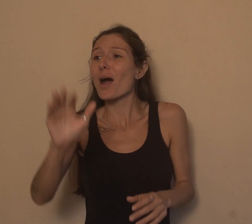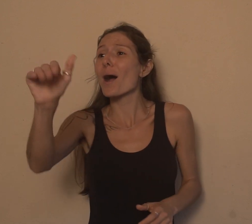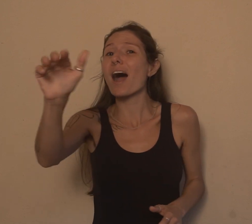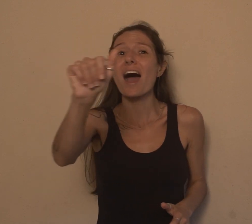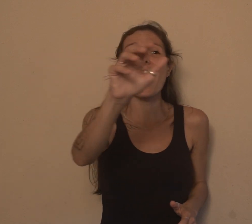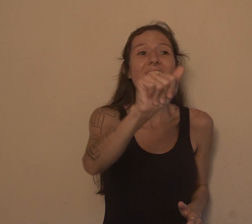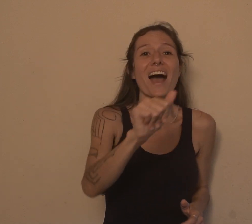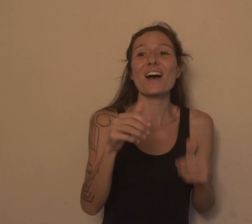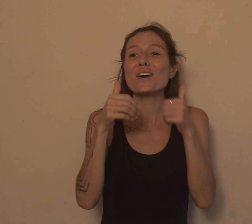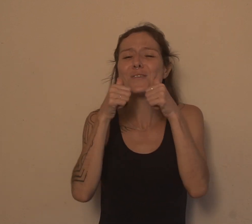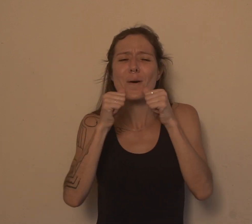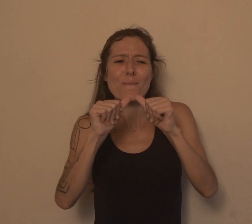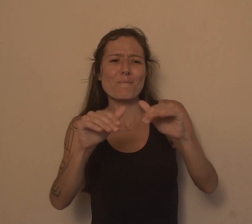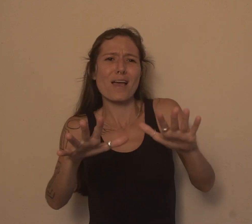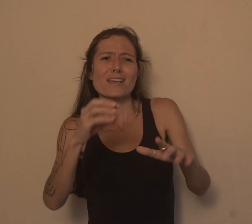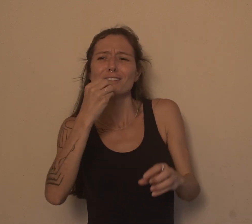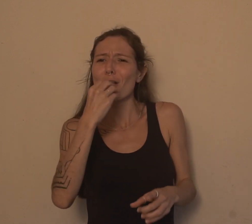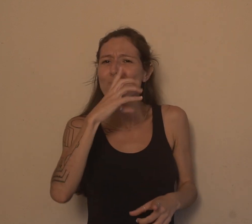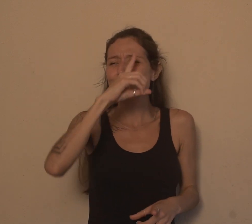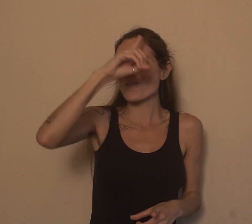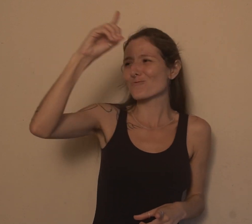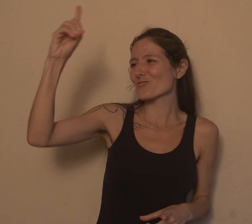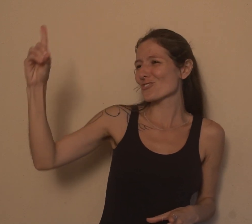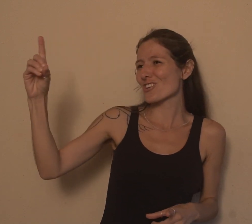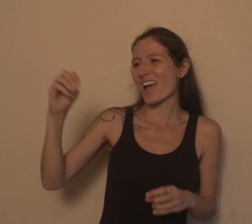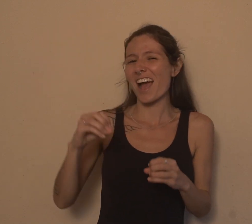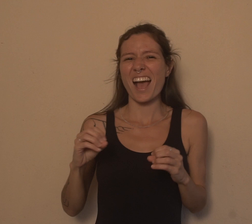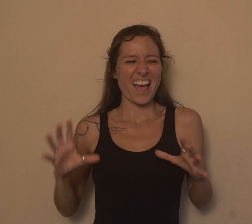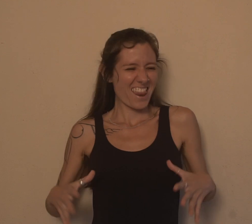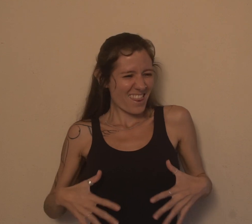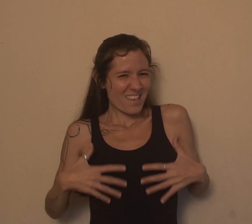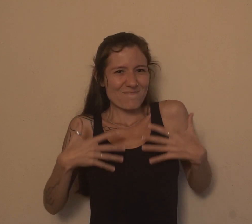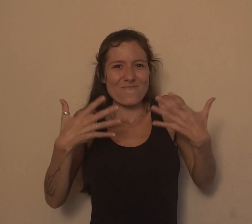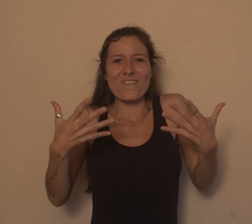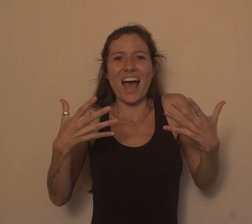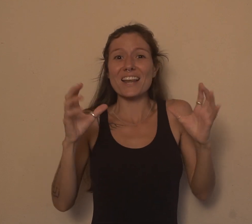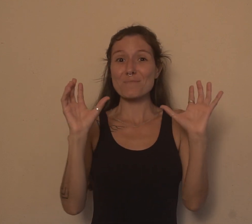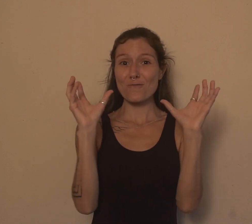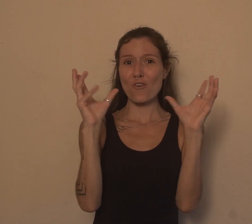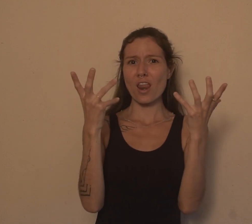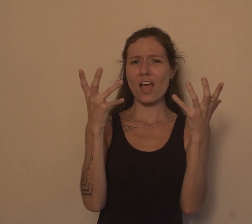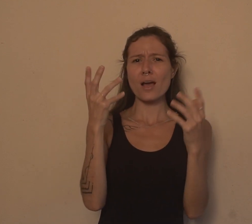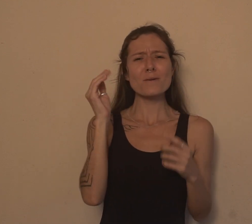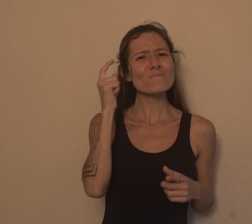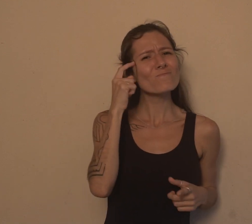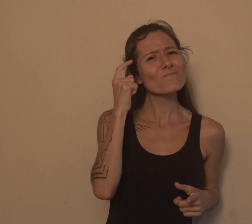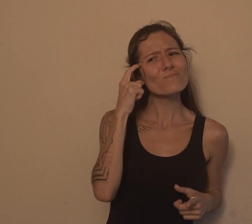Odésia, bença, bom dia. Como passou de ontem? Eu tô tão animada pra folia, mas eu fiquei incutida